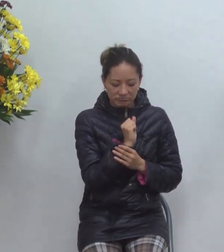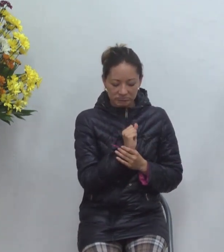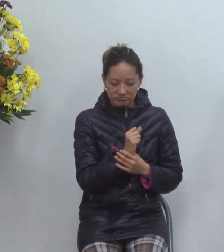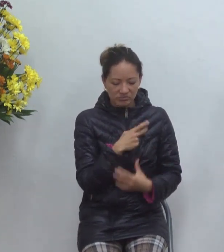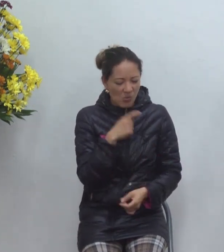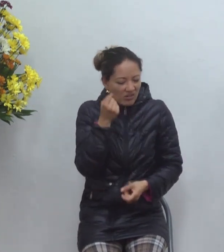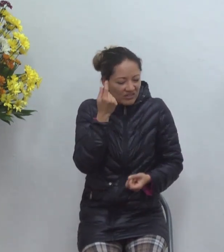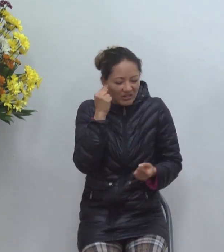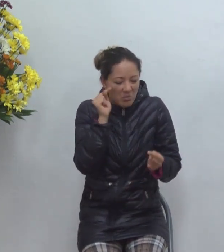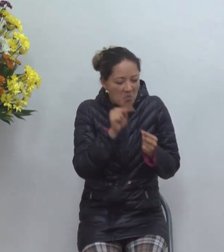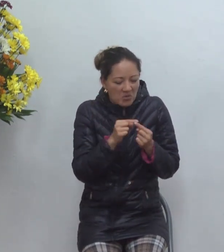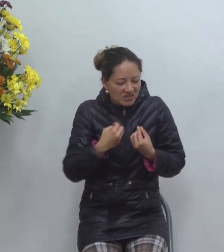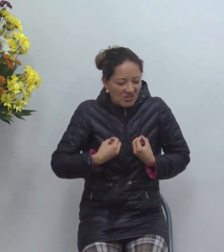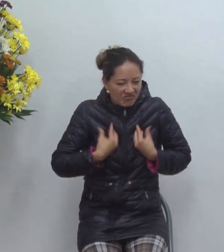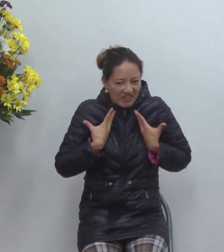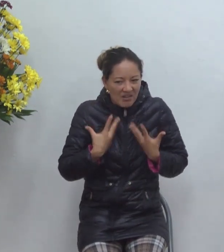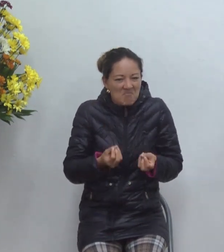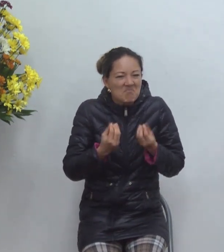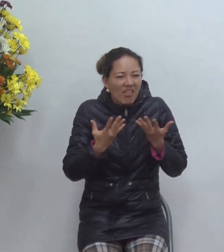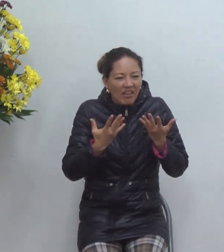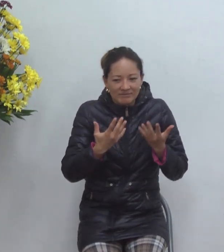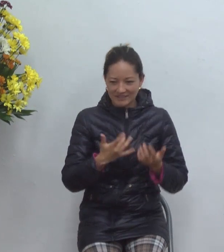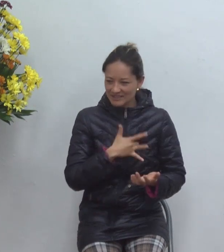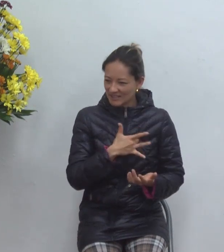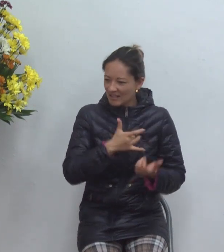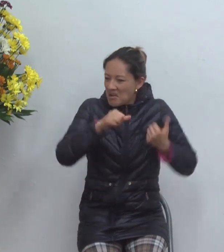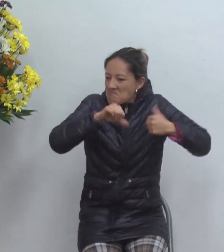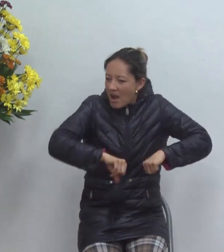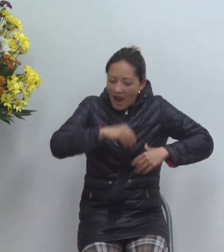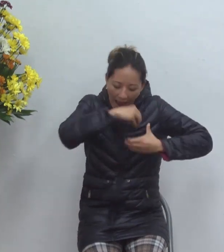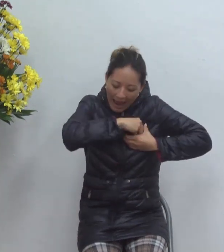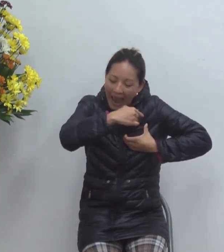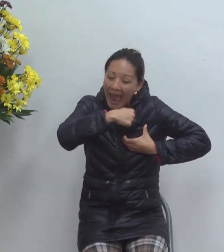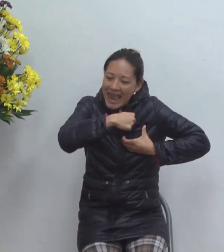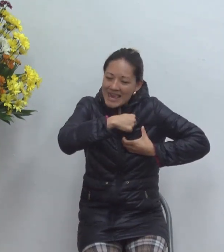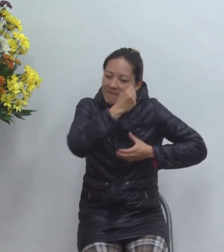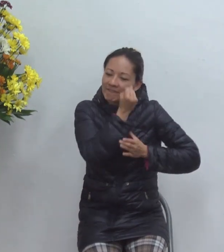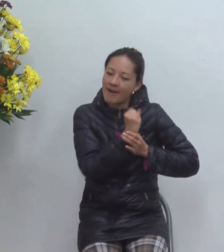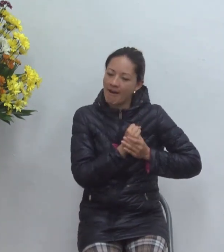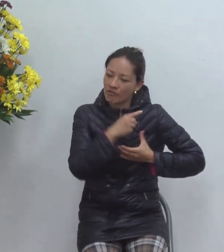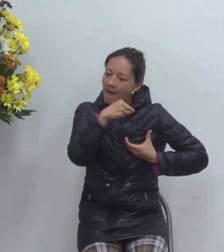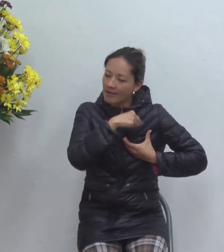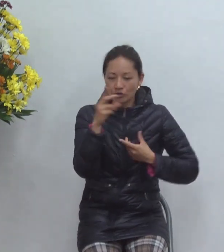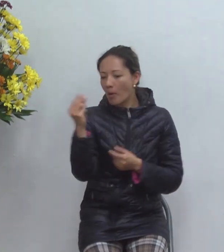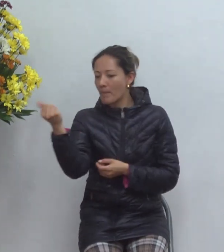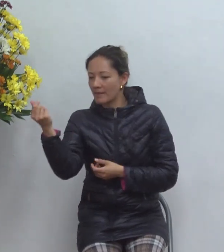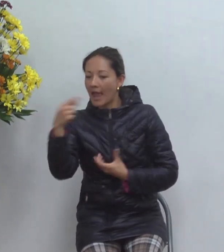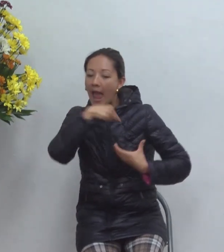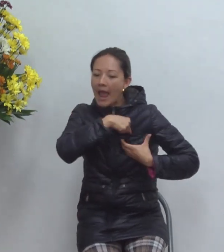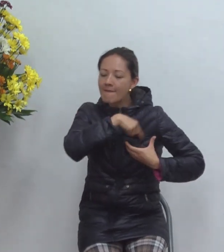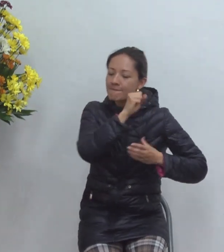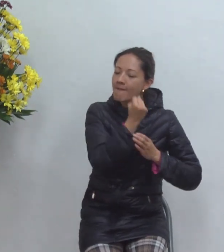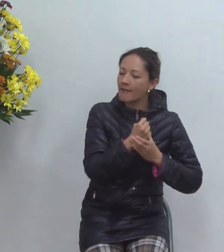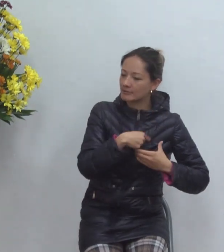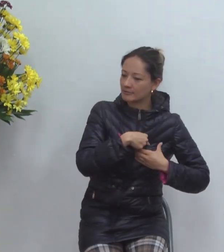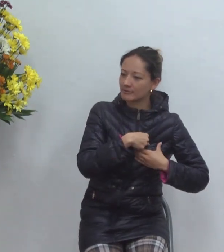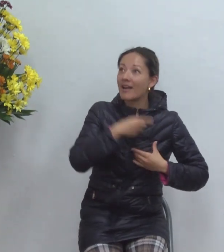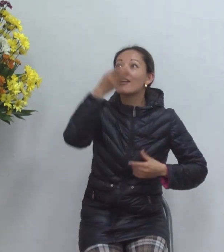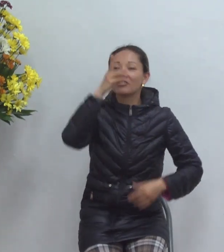propósito de esta existencia la razón de ser el gozo el gozo de vivir pero solamente se tiene gozo de vivir